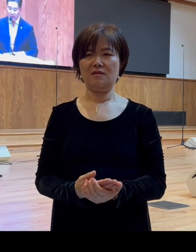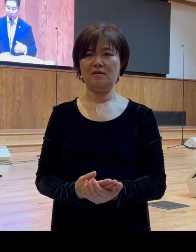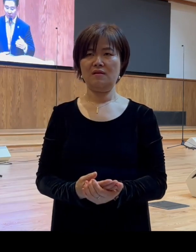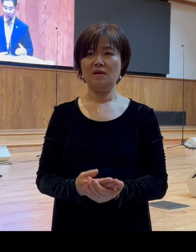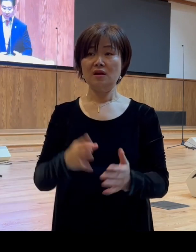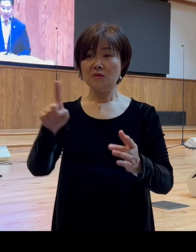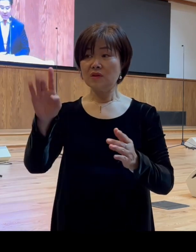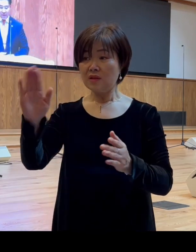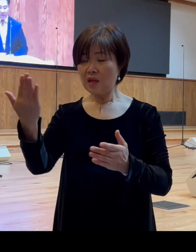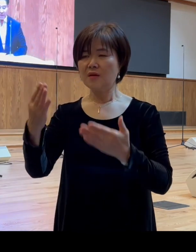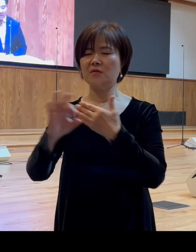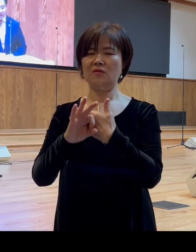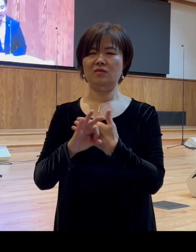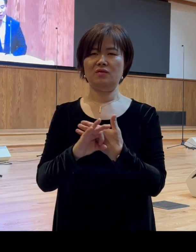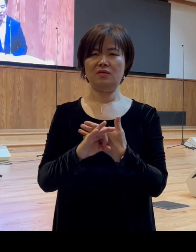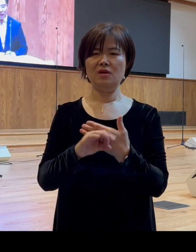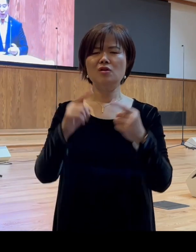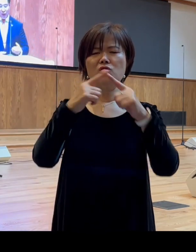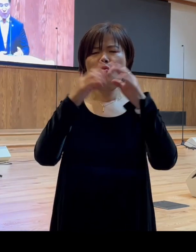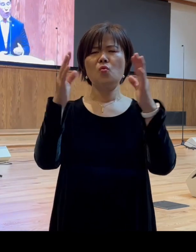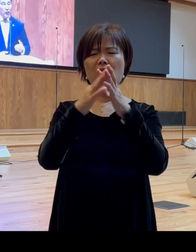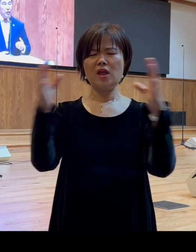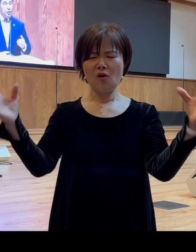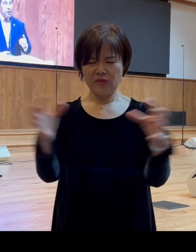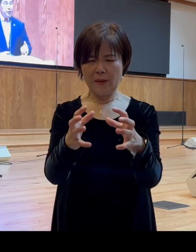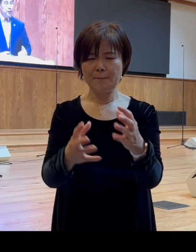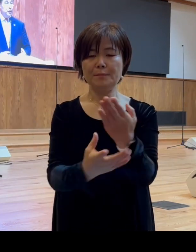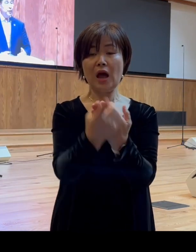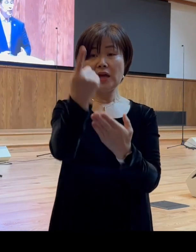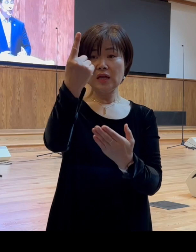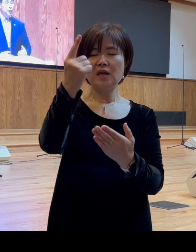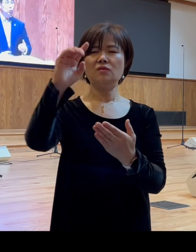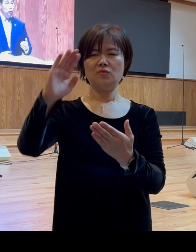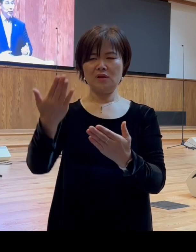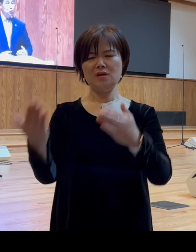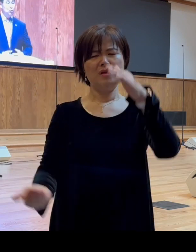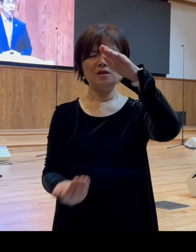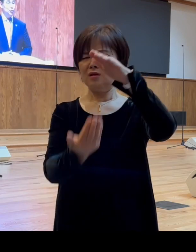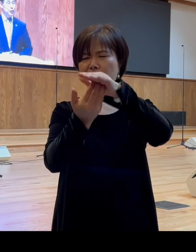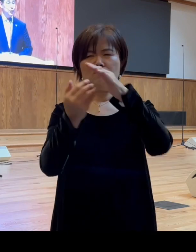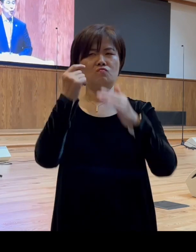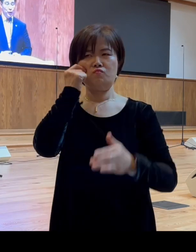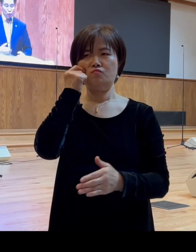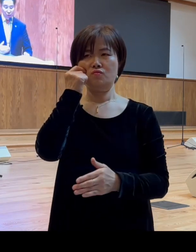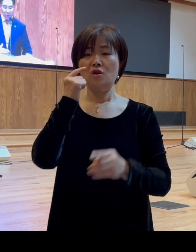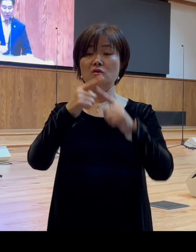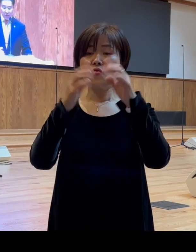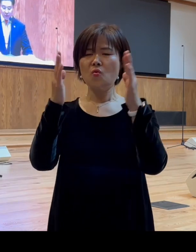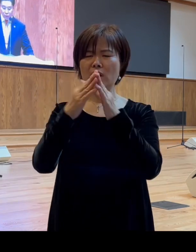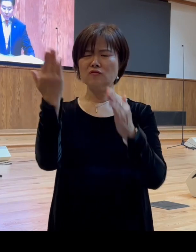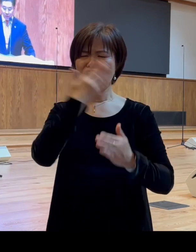되면 교회의 연합과 일치를 이루어낼 수도 없고 교회의 순결을 지킬 수도 없습니다